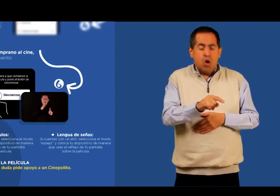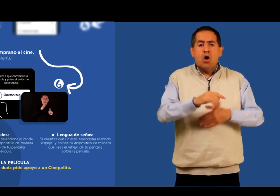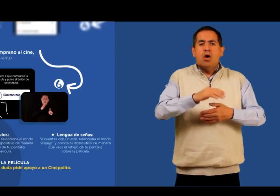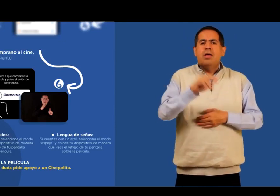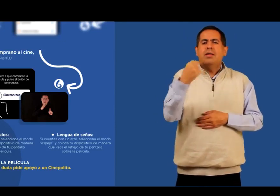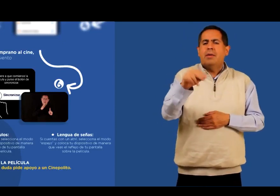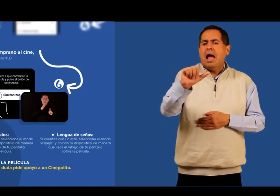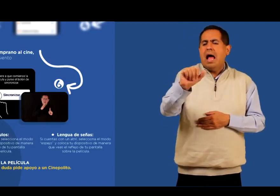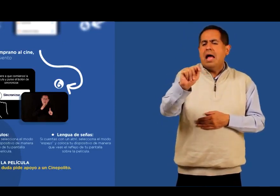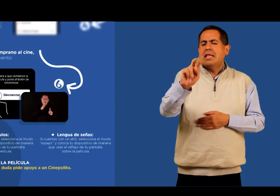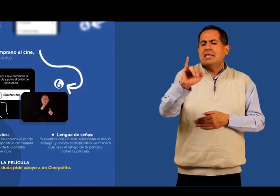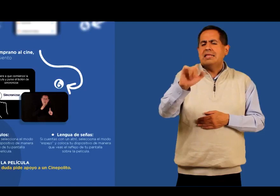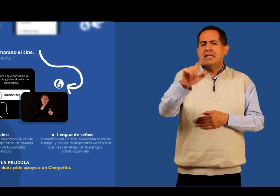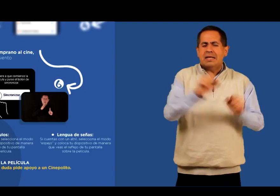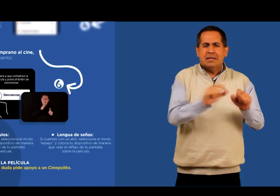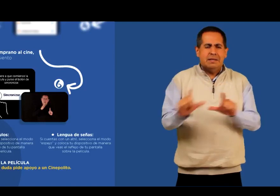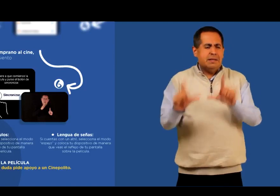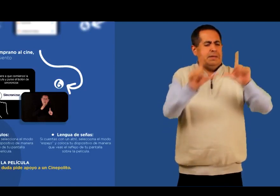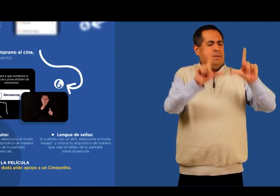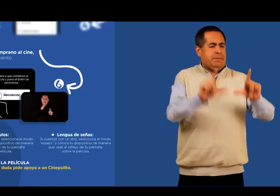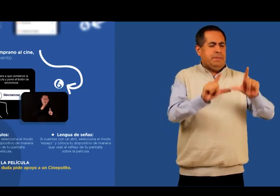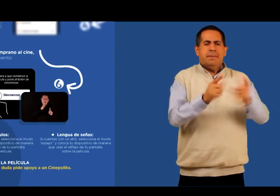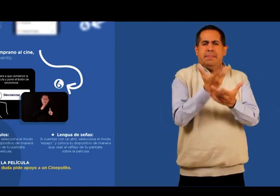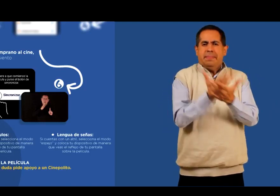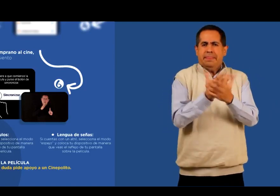Audio Descripción Inserte audífonos